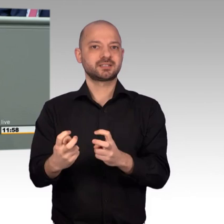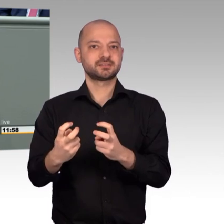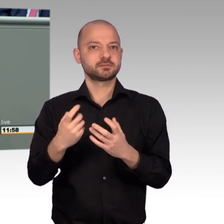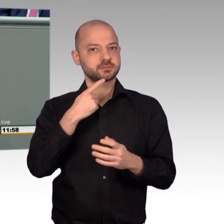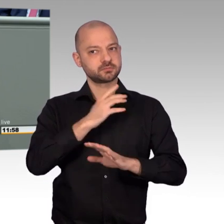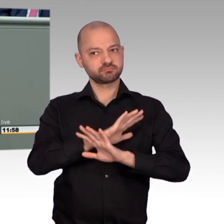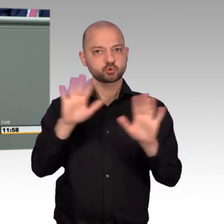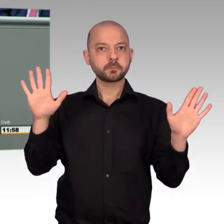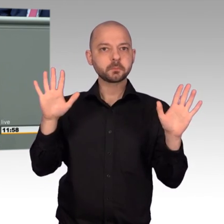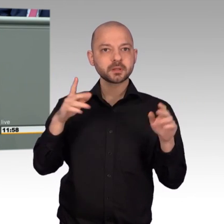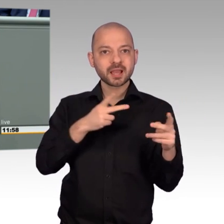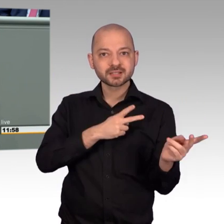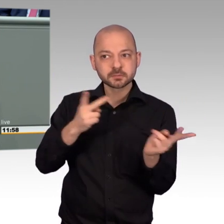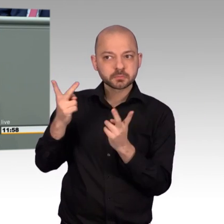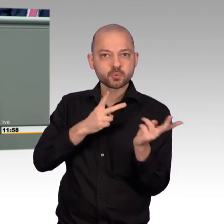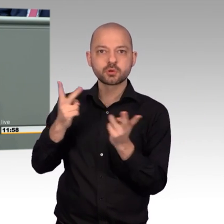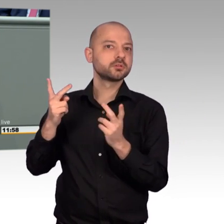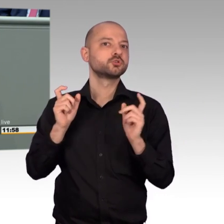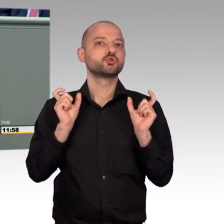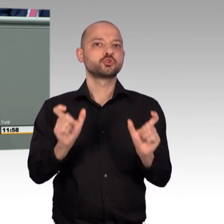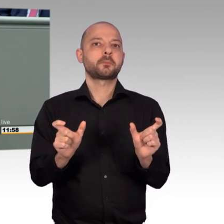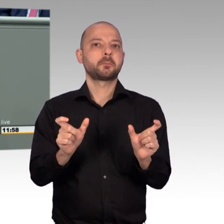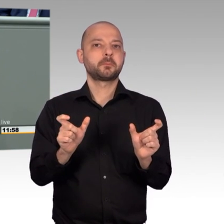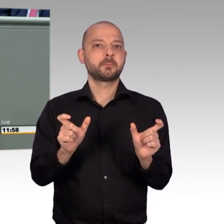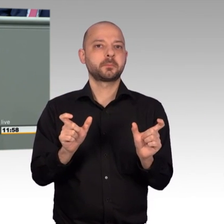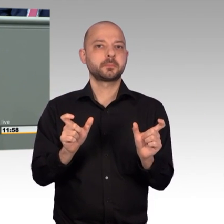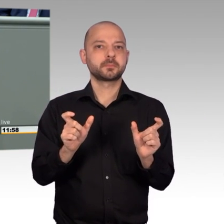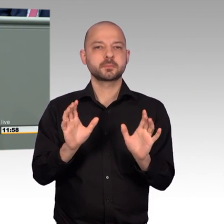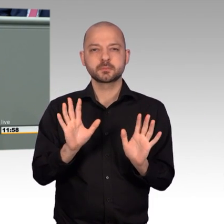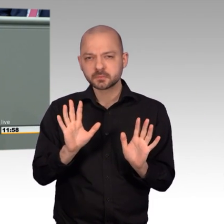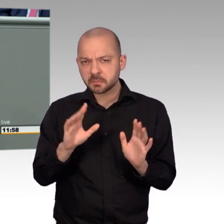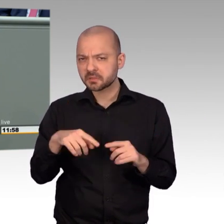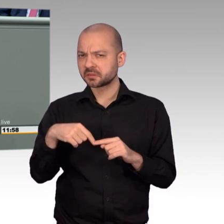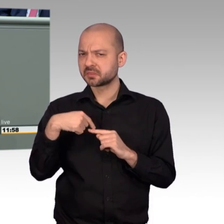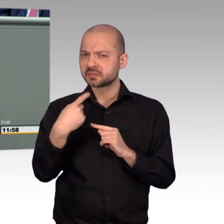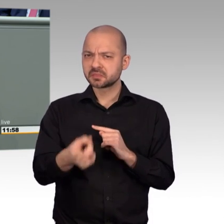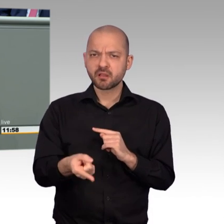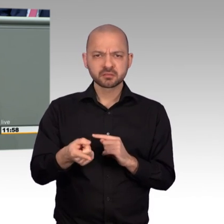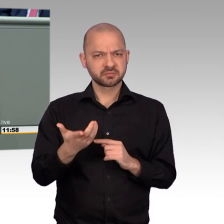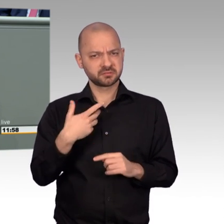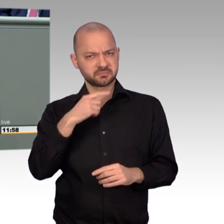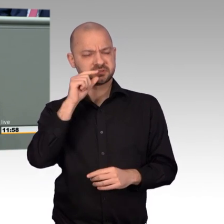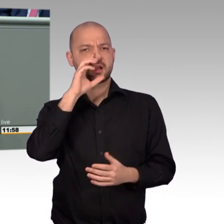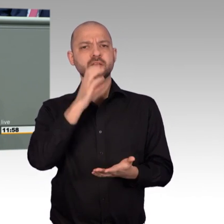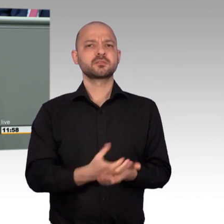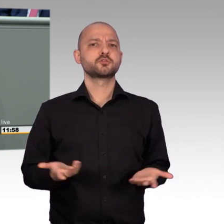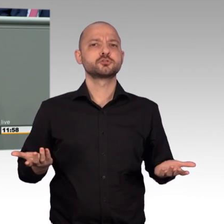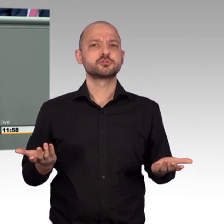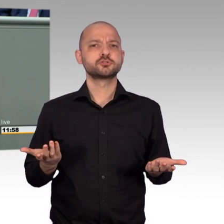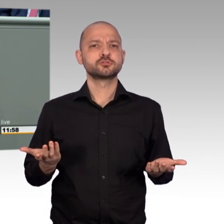jetzt doch geliefert werden sollen. Und ich muss sagen, es ist doch endlich Schluss. Gerade wenn wir auf den Nahen und Mittleren Osten schauen, ja, Schluss sein mit Waffenexporten